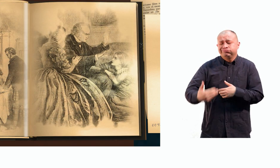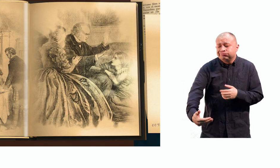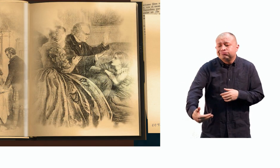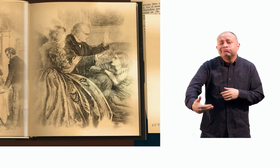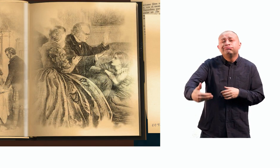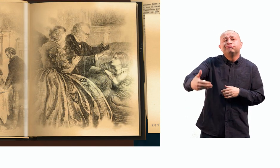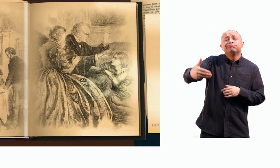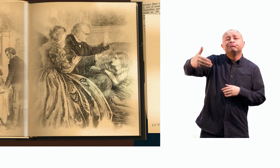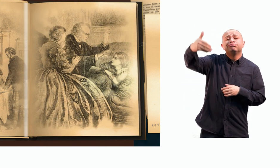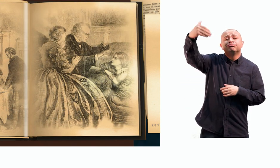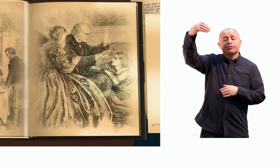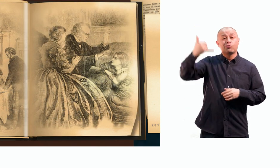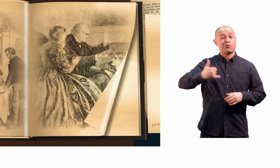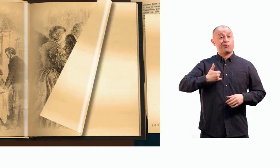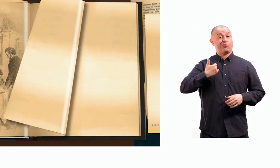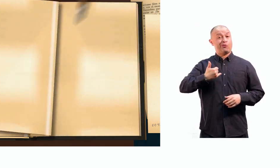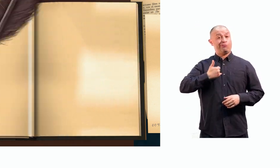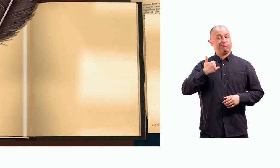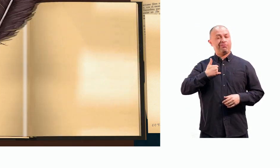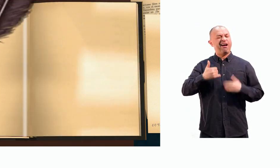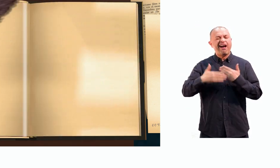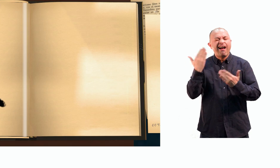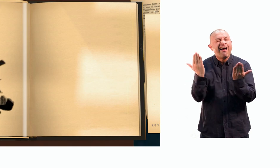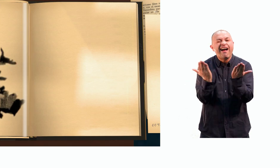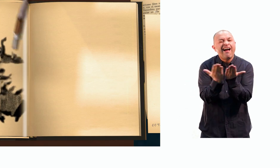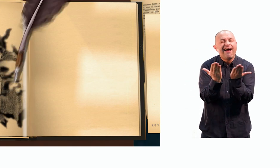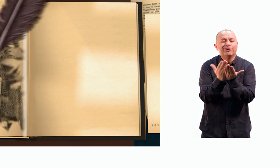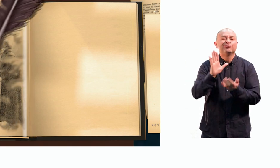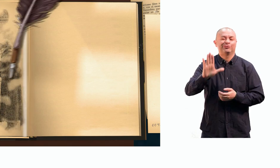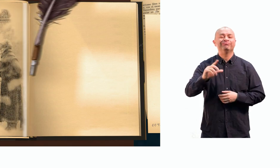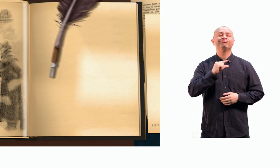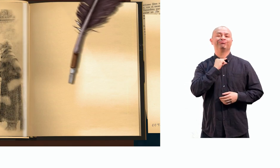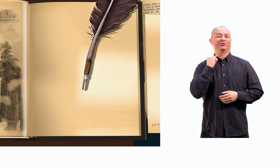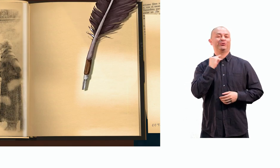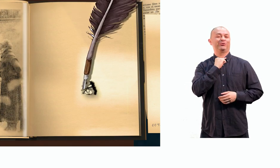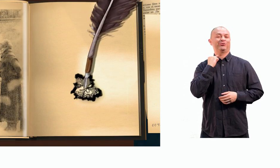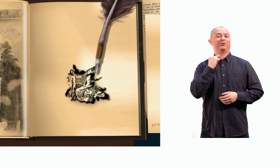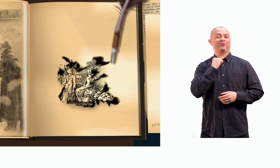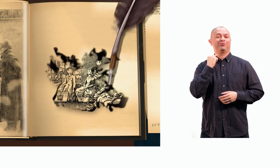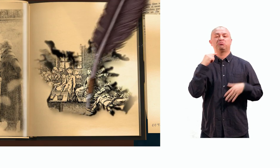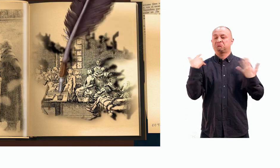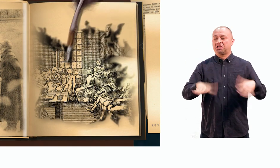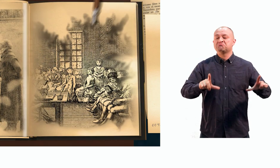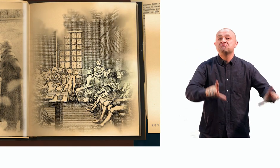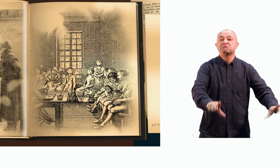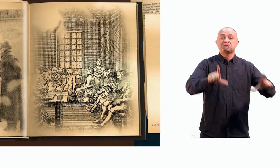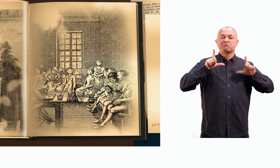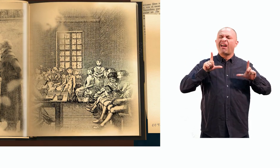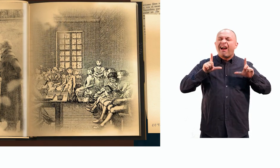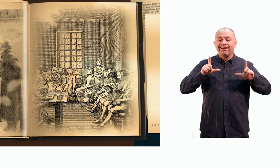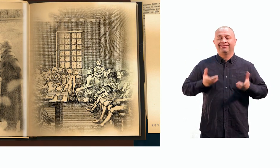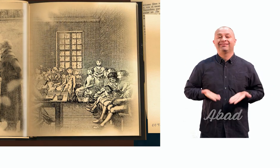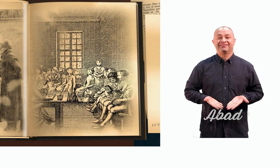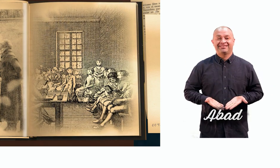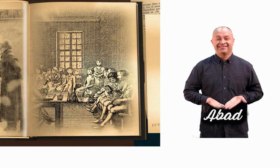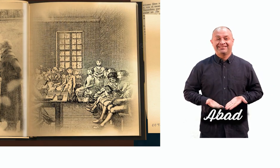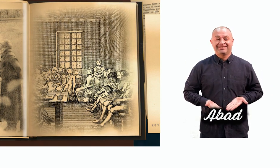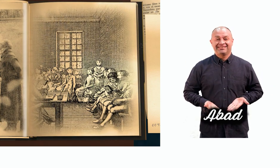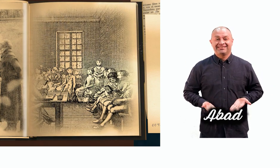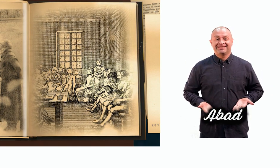Con el paso del tiempo, en su adolescencia, inició sus estudios como sacerdote y recibió título de abad,